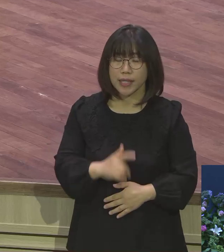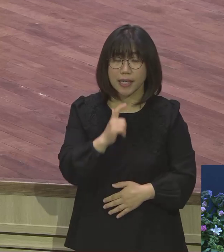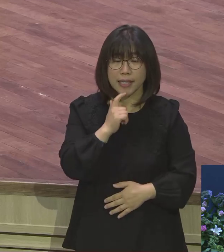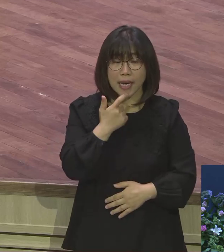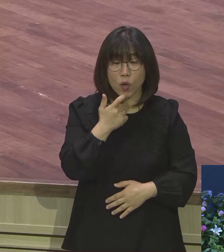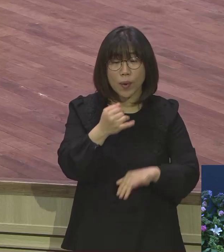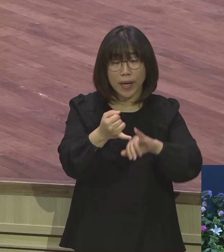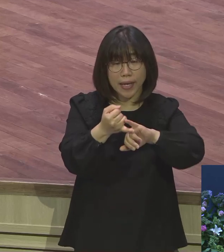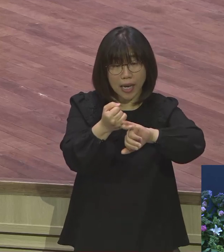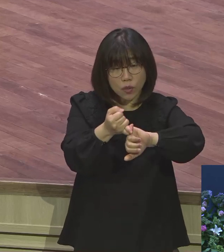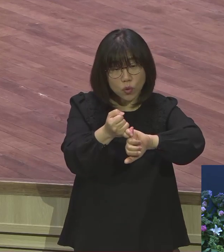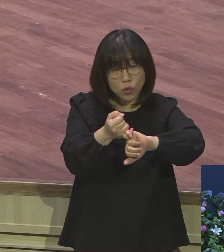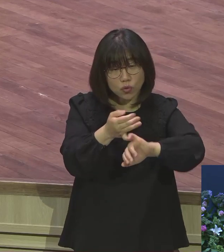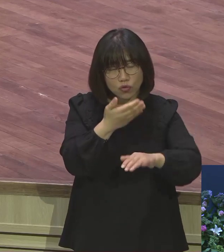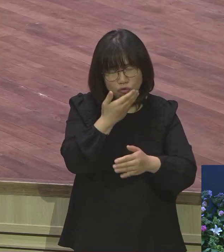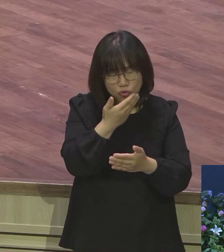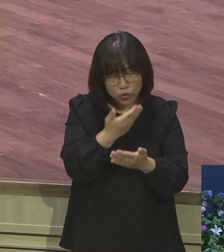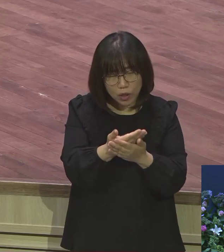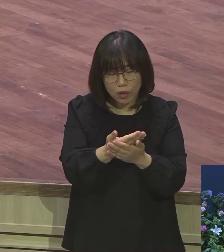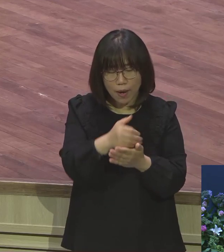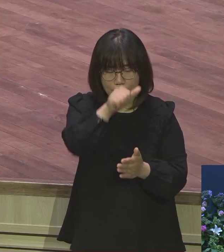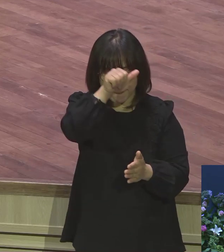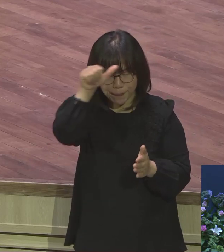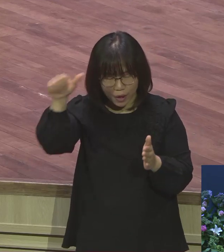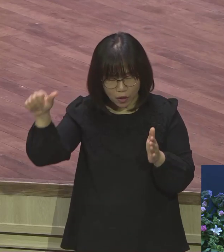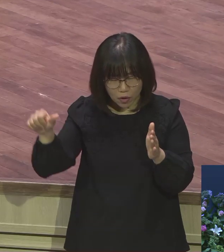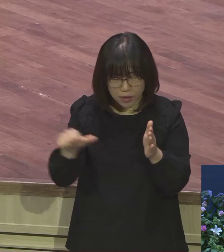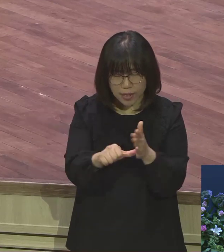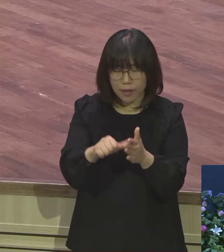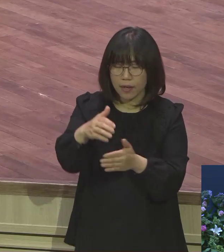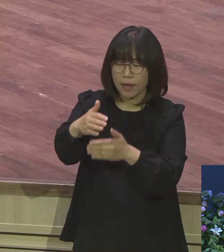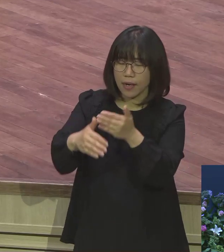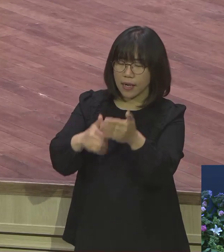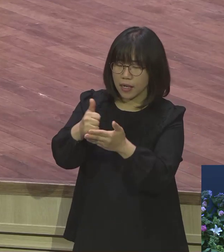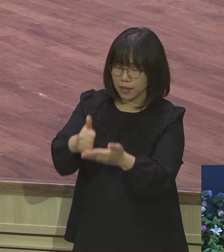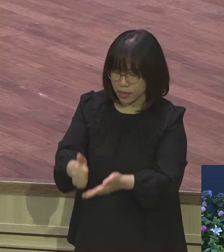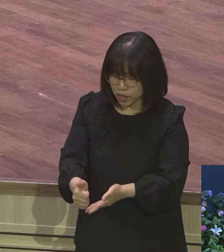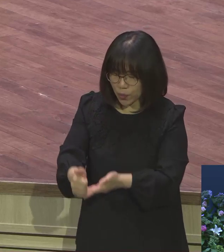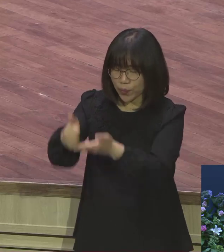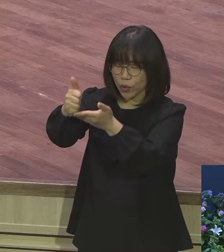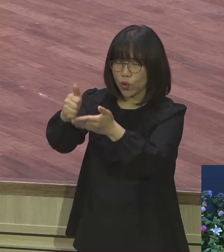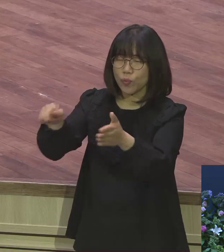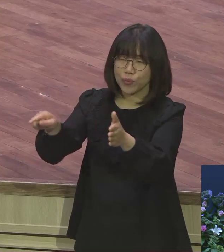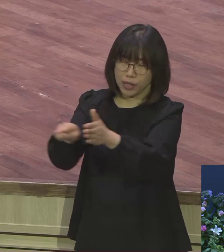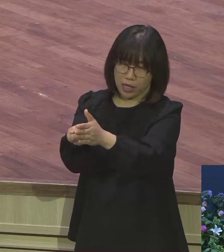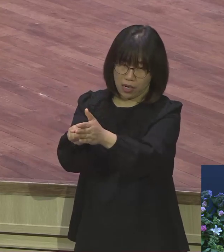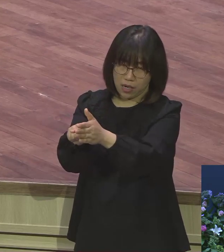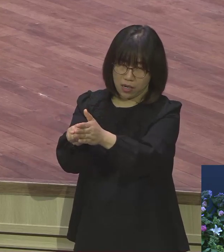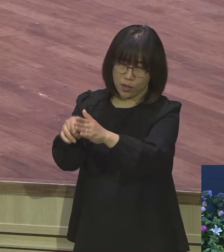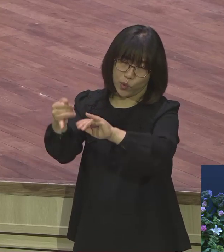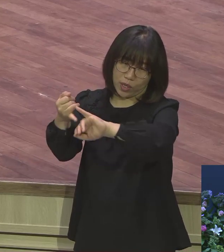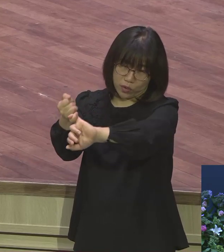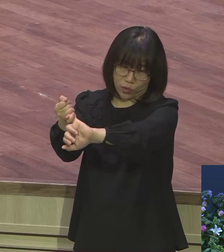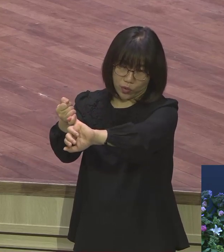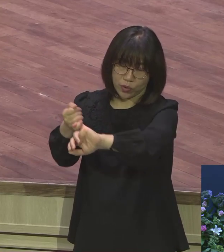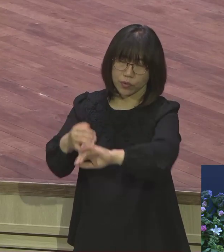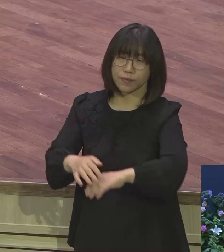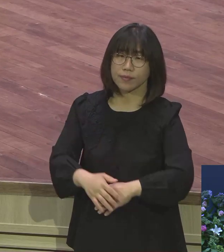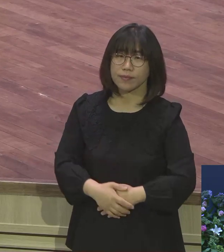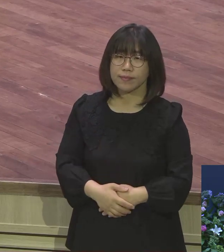핵심 내용은요 일평생 여호와 하나님을 섬기는 거요 일평생 하나님을 섬겼다 다시 말해서 경비하는